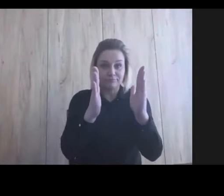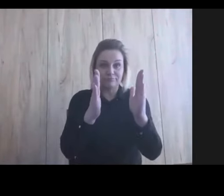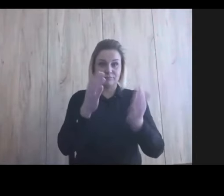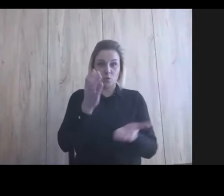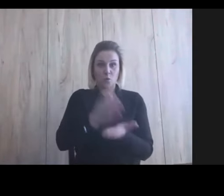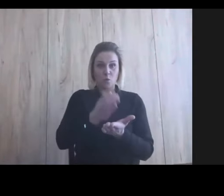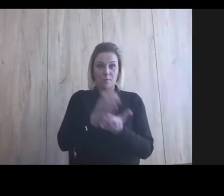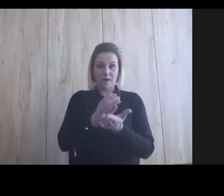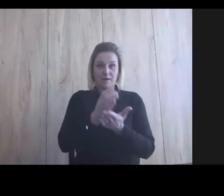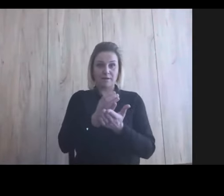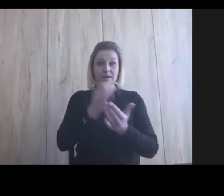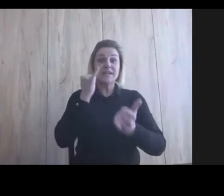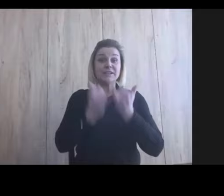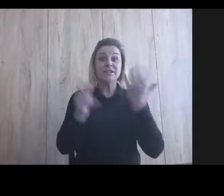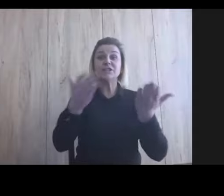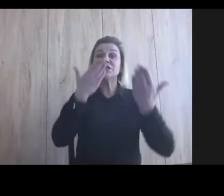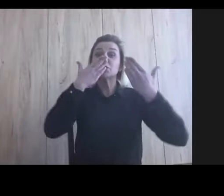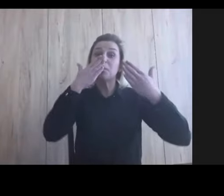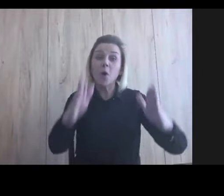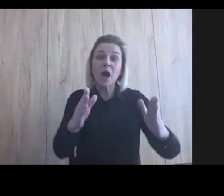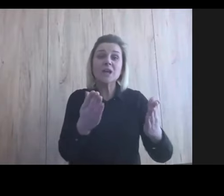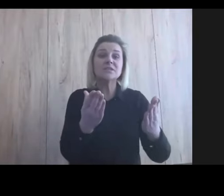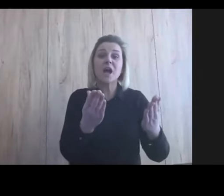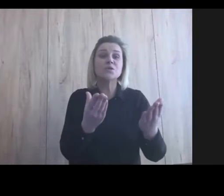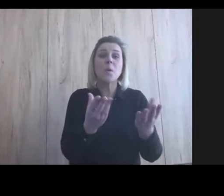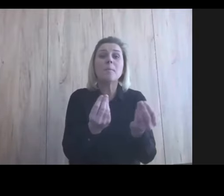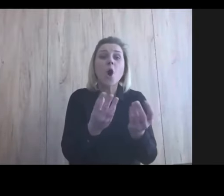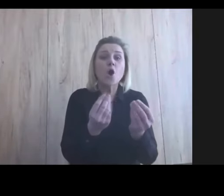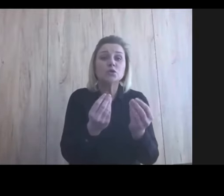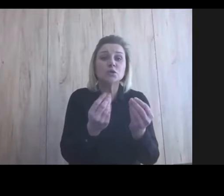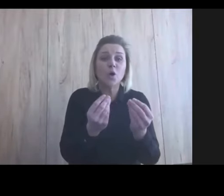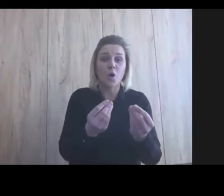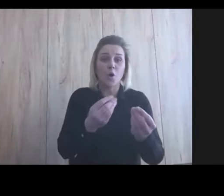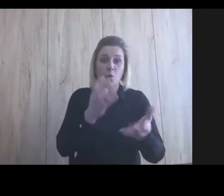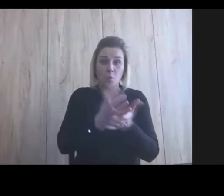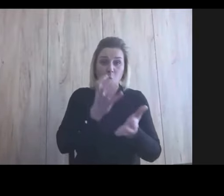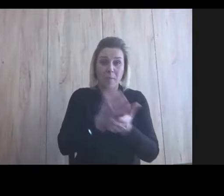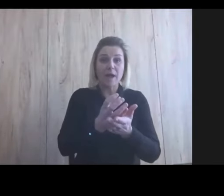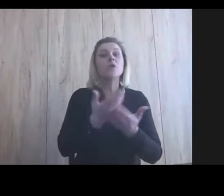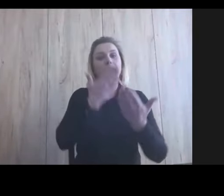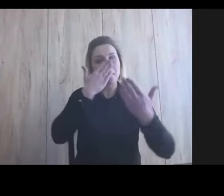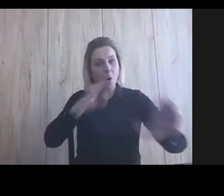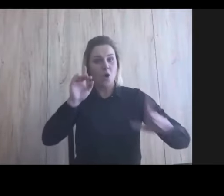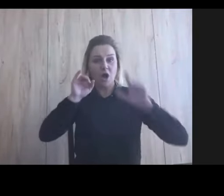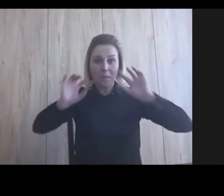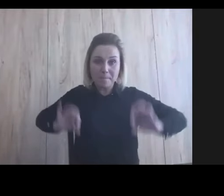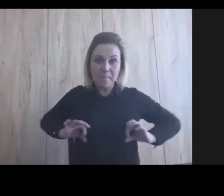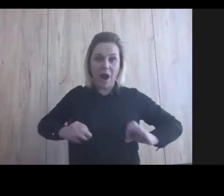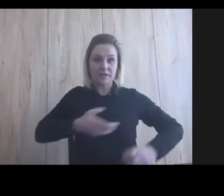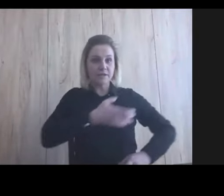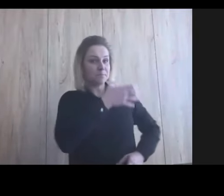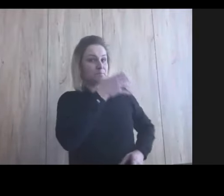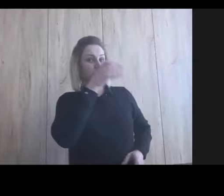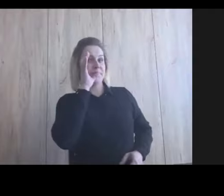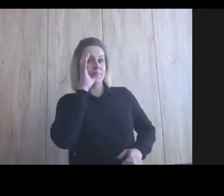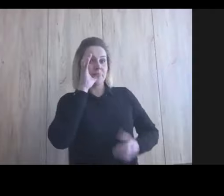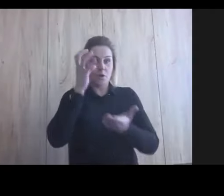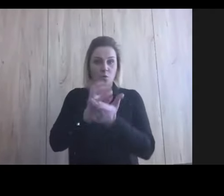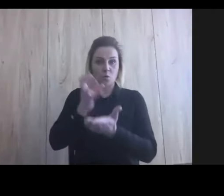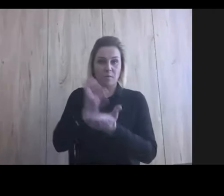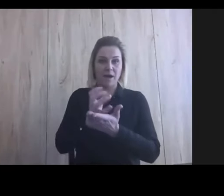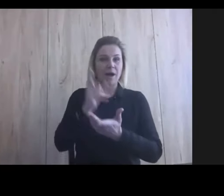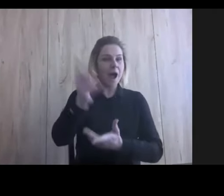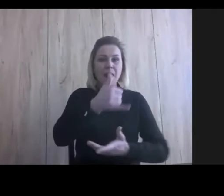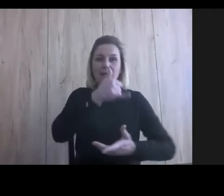pokazać, do czego on służy, no to wtedy pokaż tą panią pijącą kubek. Ale musi być izolacja. Nie może być absolutnie